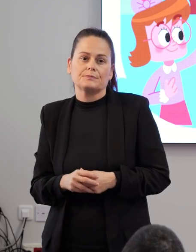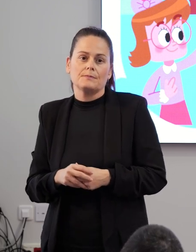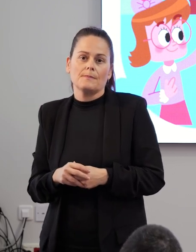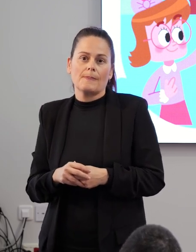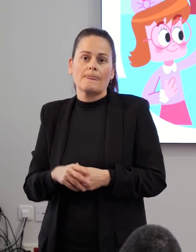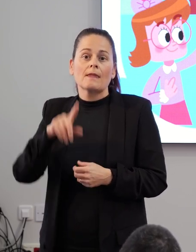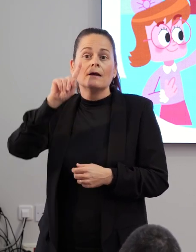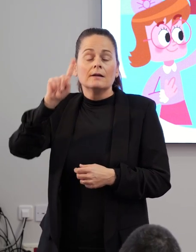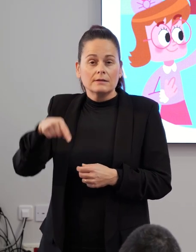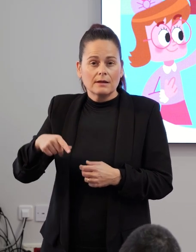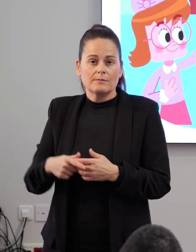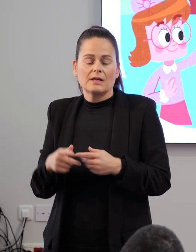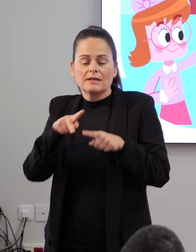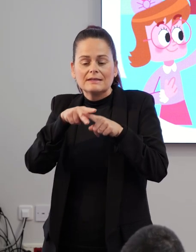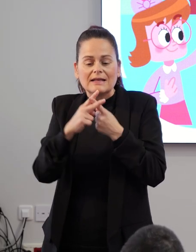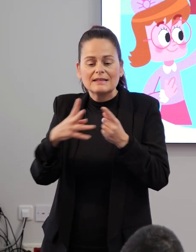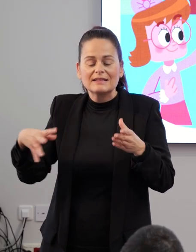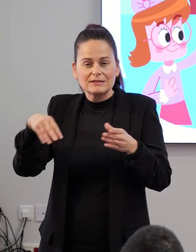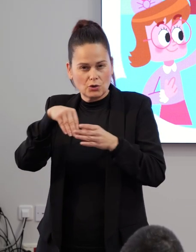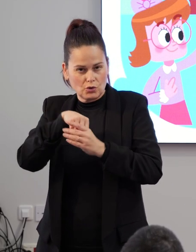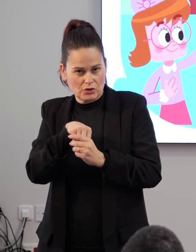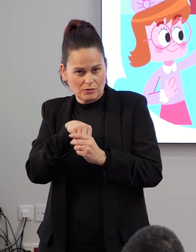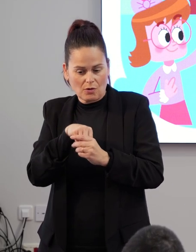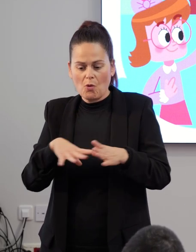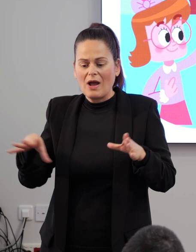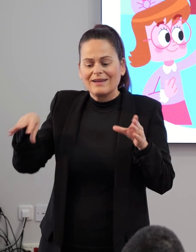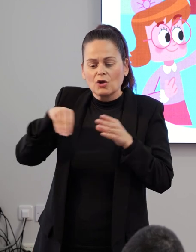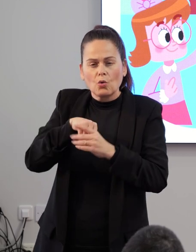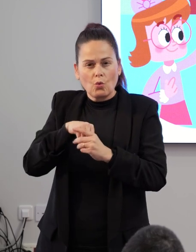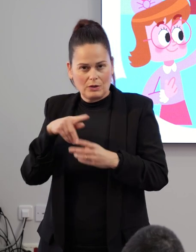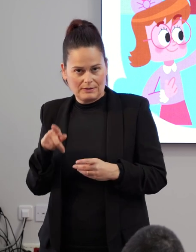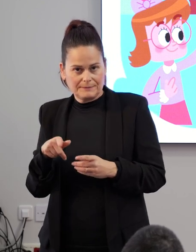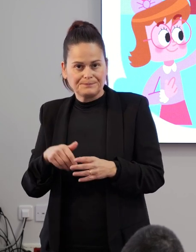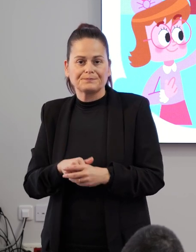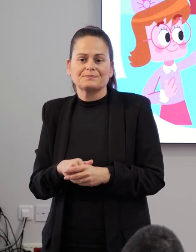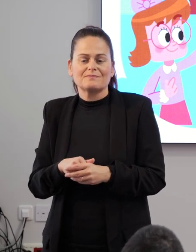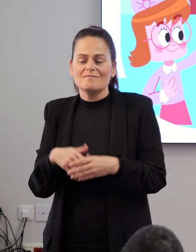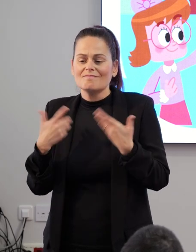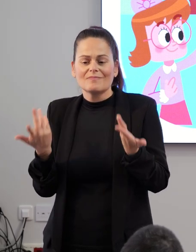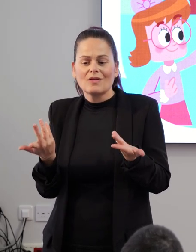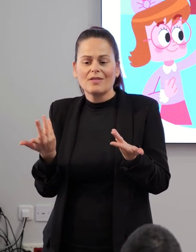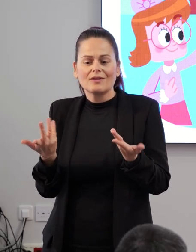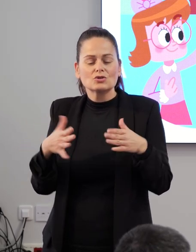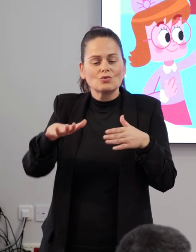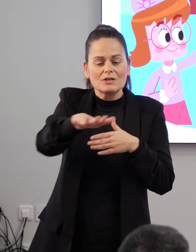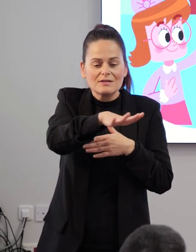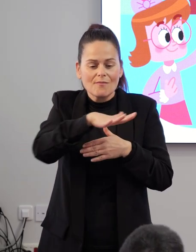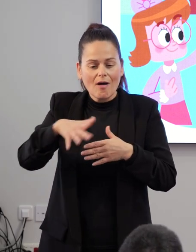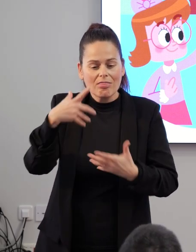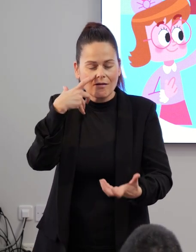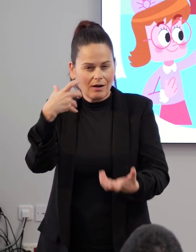También tenemos talleres inclusivos como INCLÚYETE y se conciben como un espacio creativo,